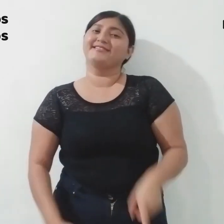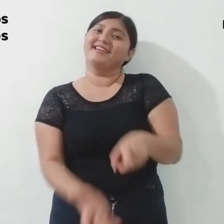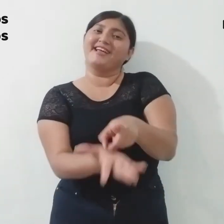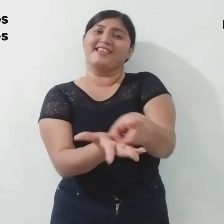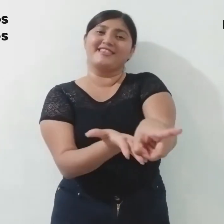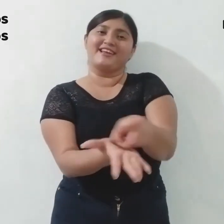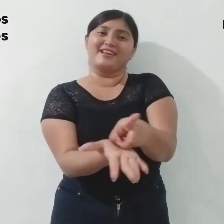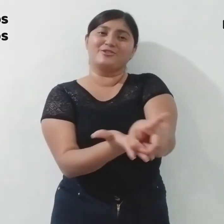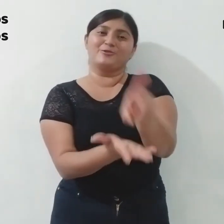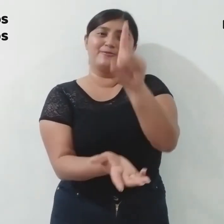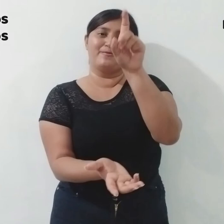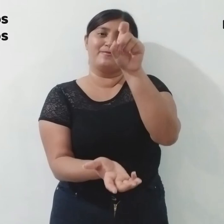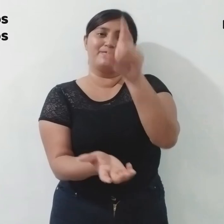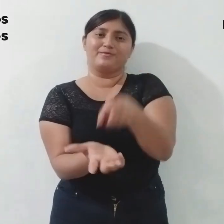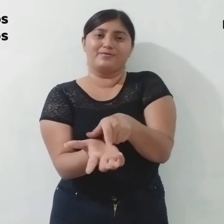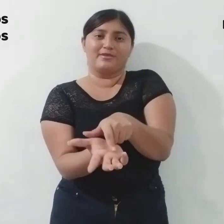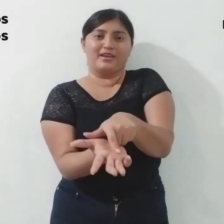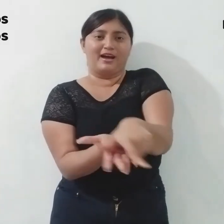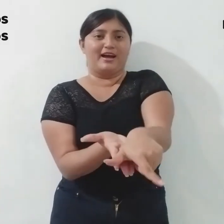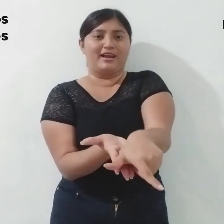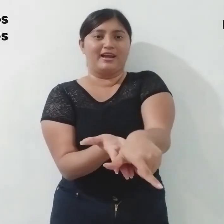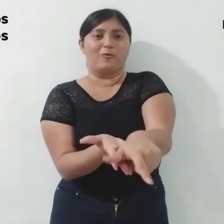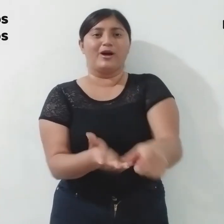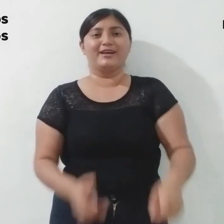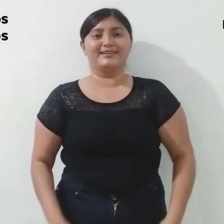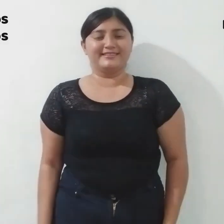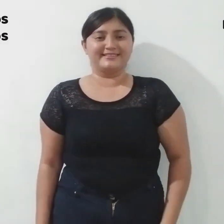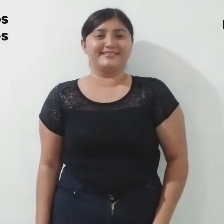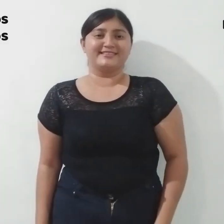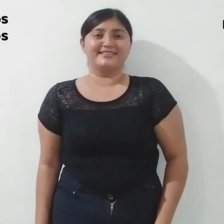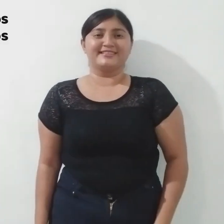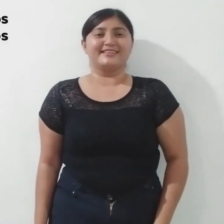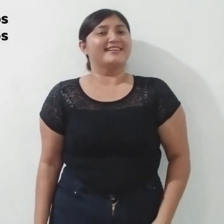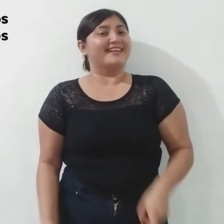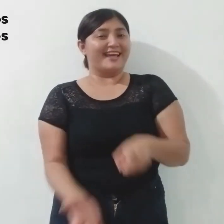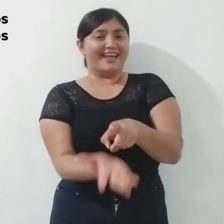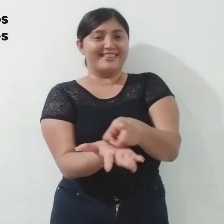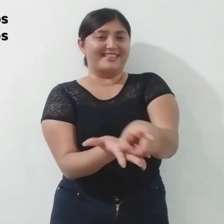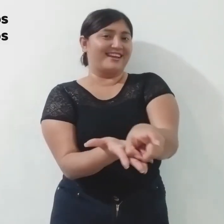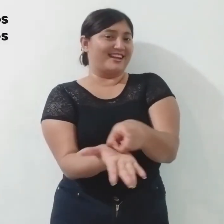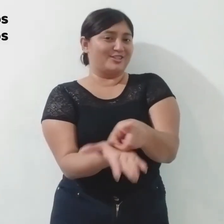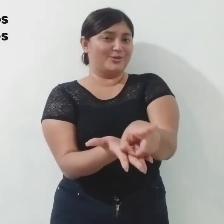derecho al agua, derecho